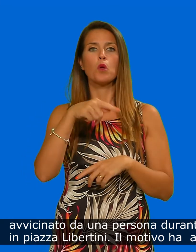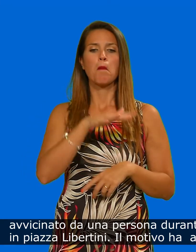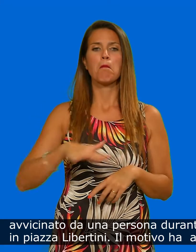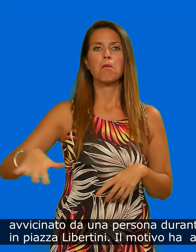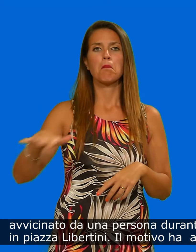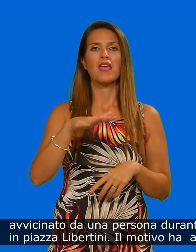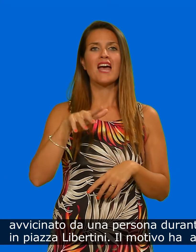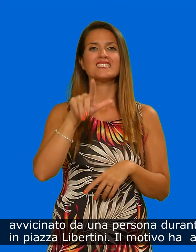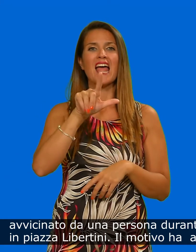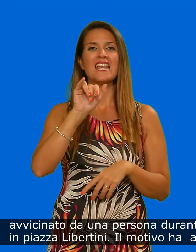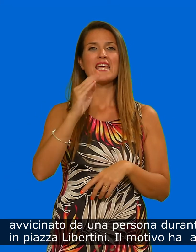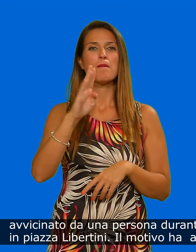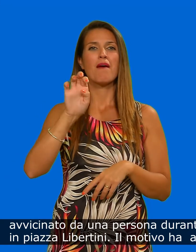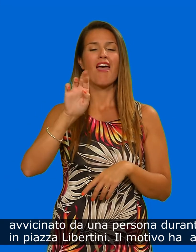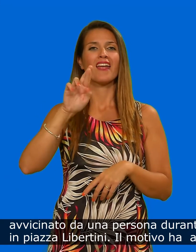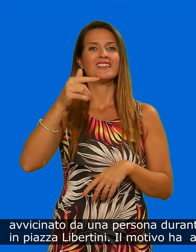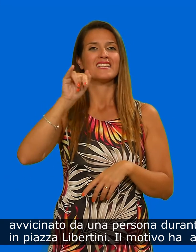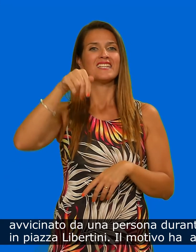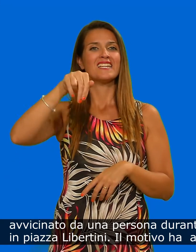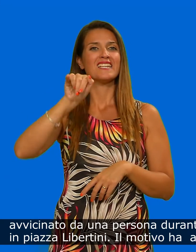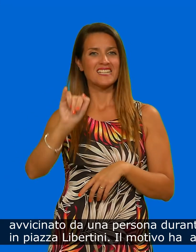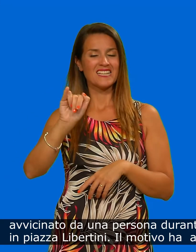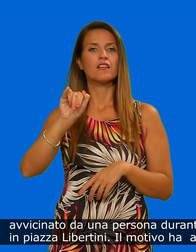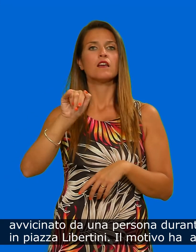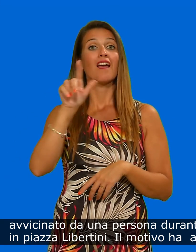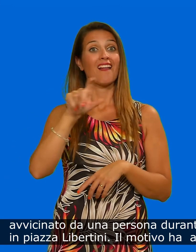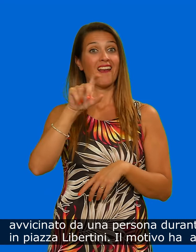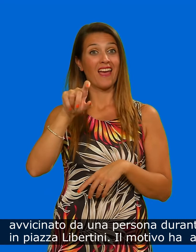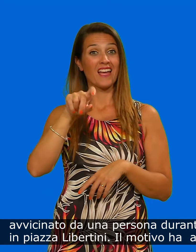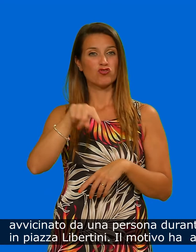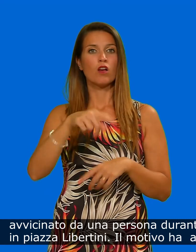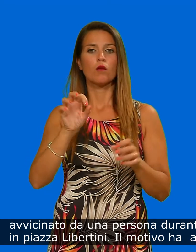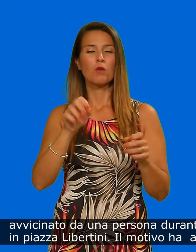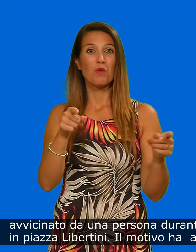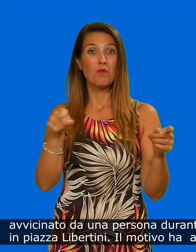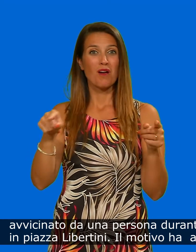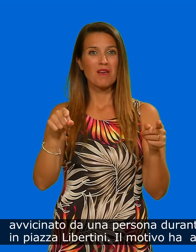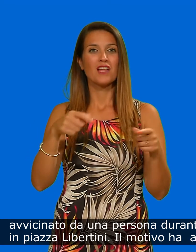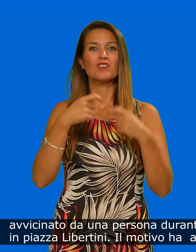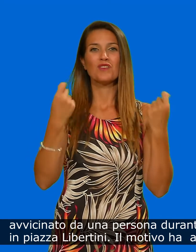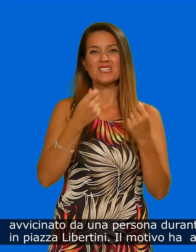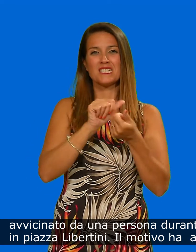persona durante una manifestazione sportiva in Piazza Libertini.